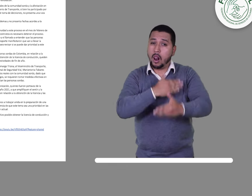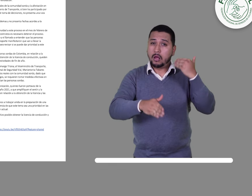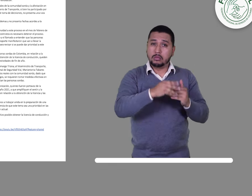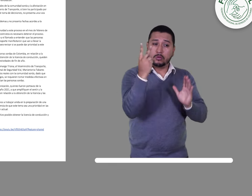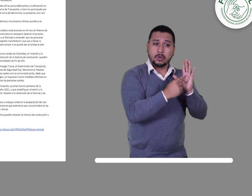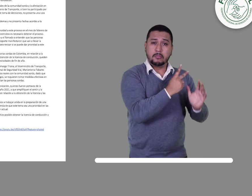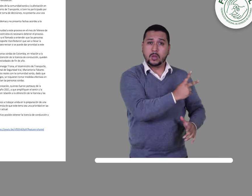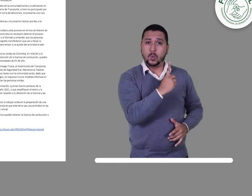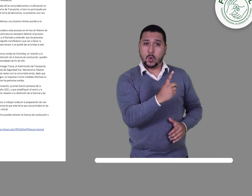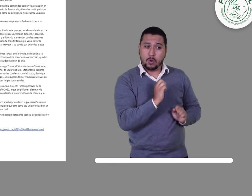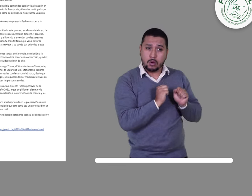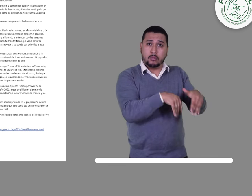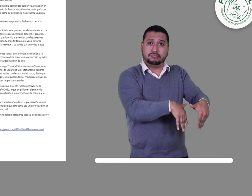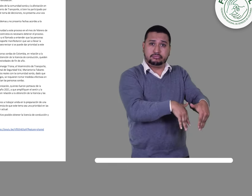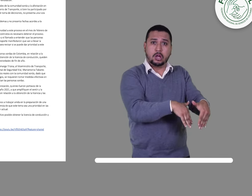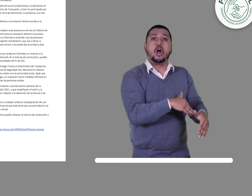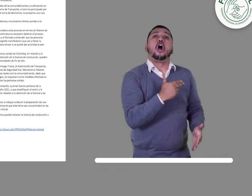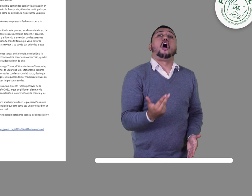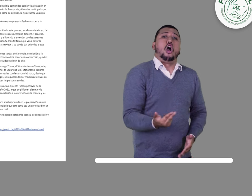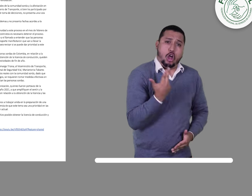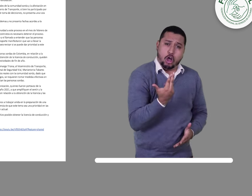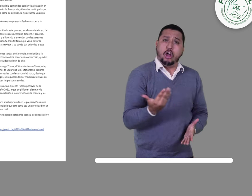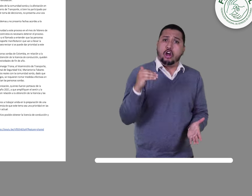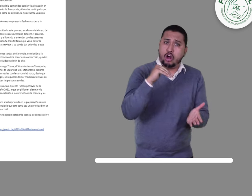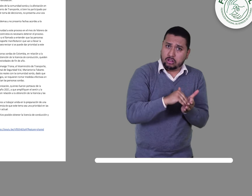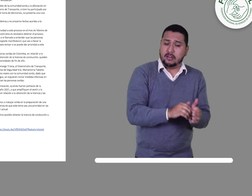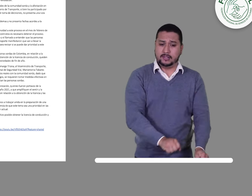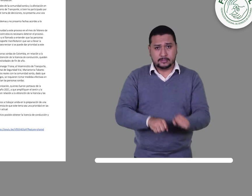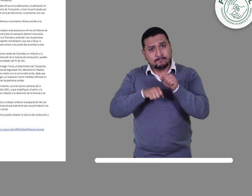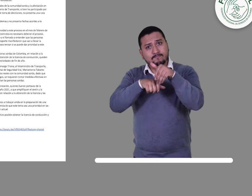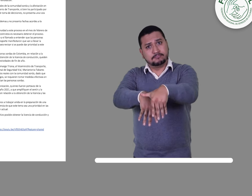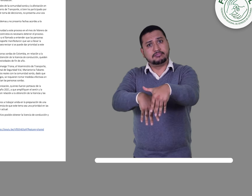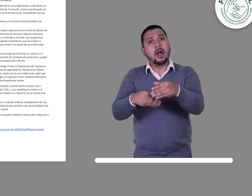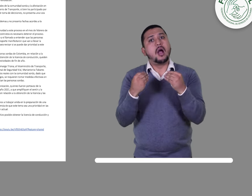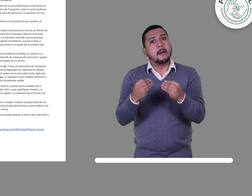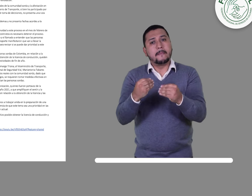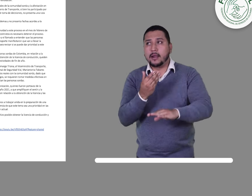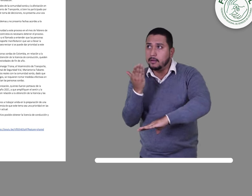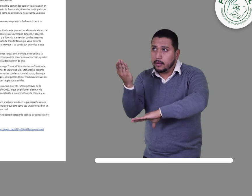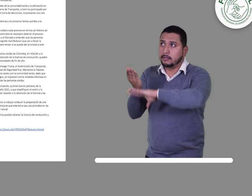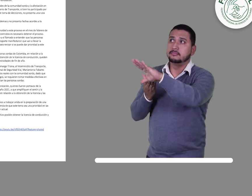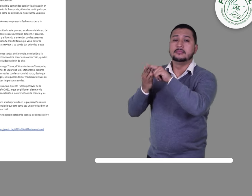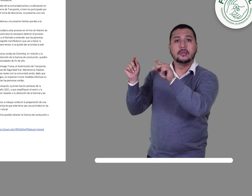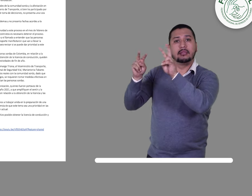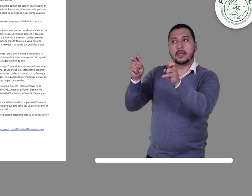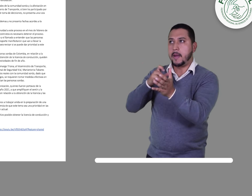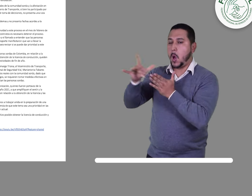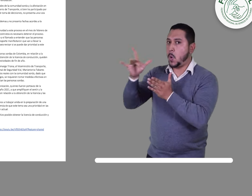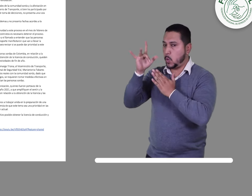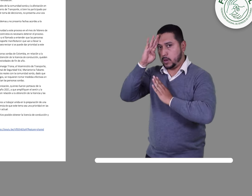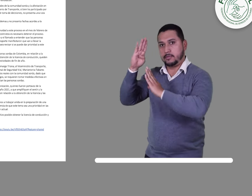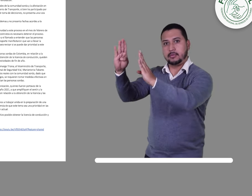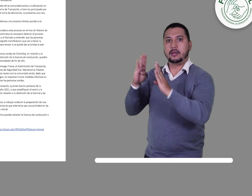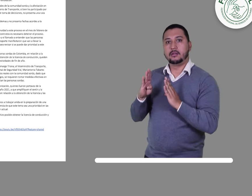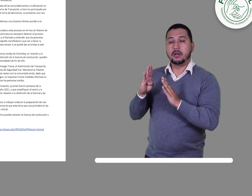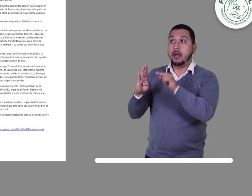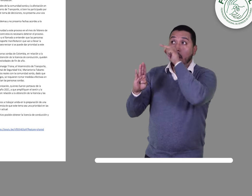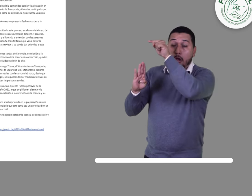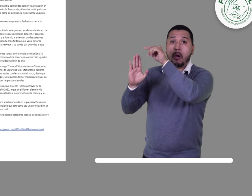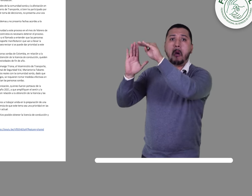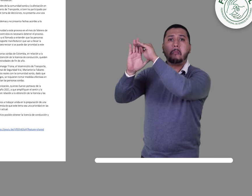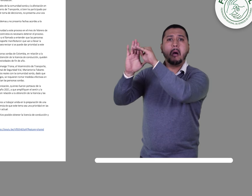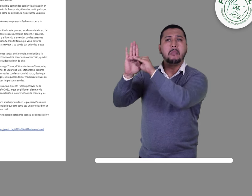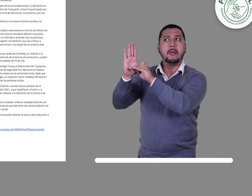movilización social como el plantón del 2021 para la exigencia de que este tema sea una prioridad